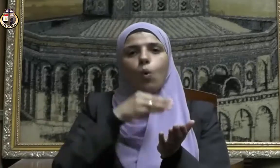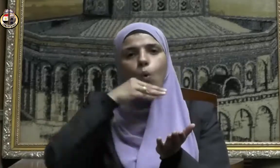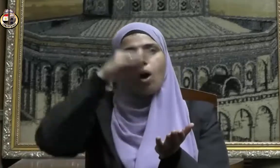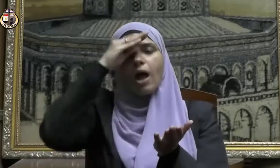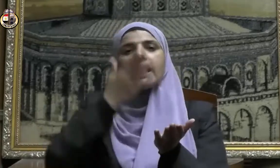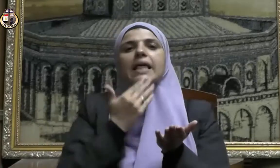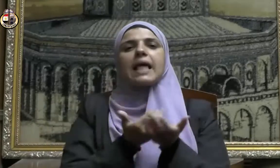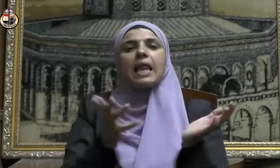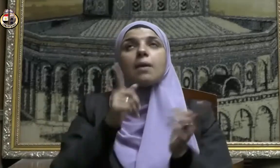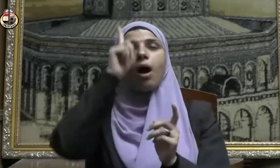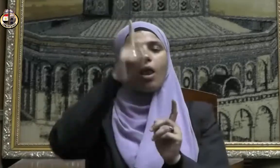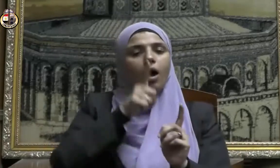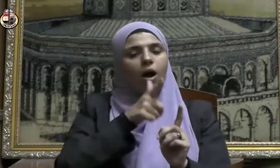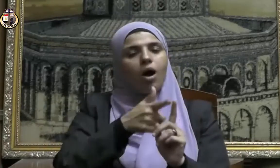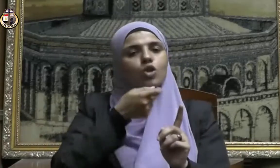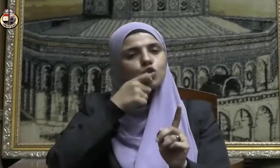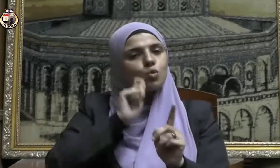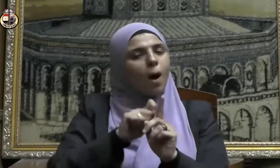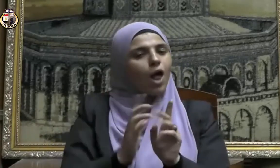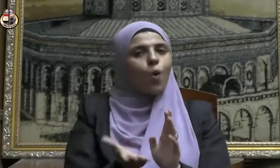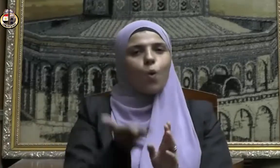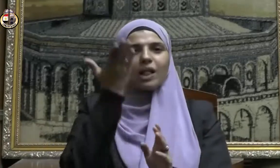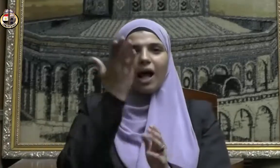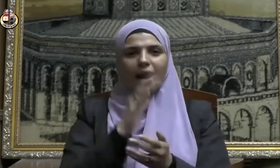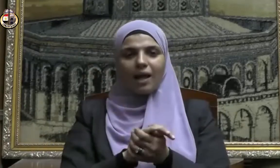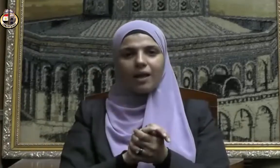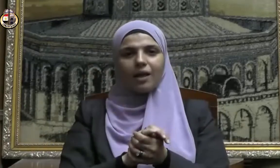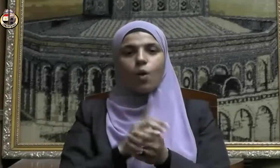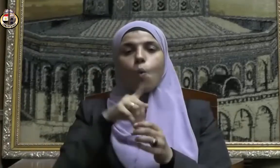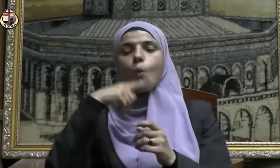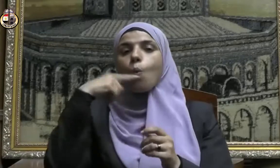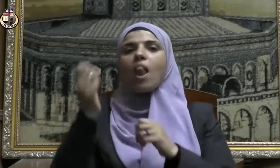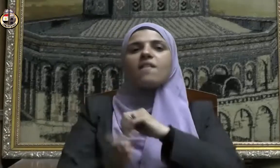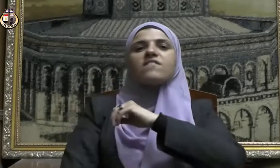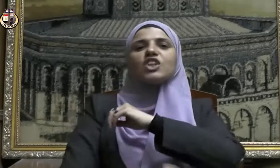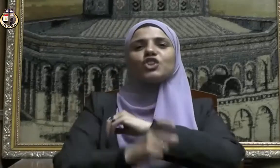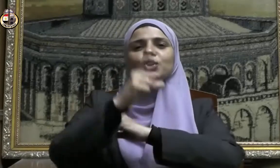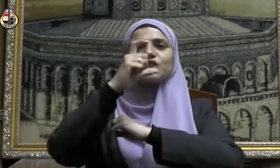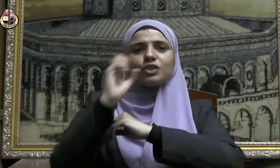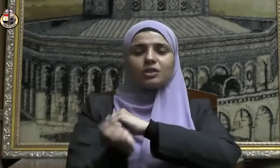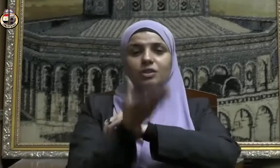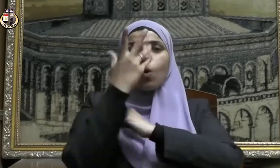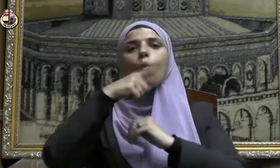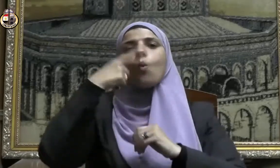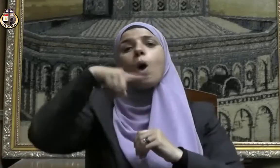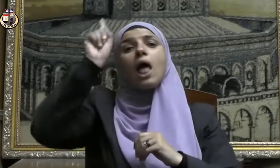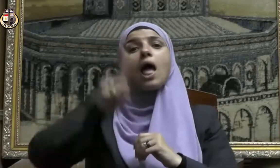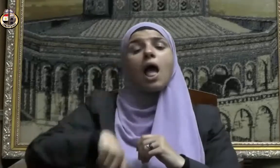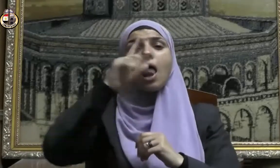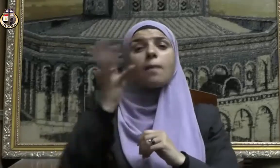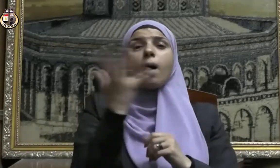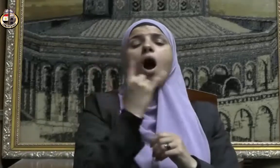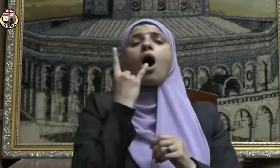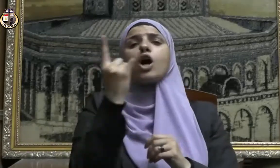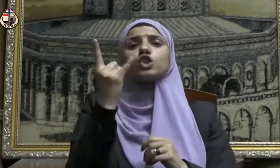حيث يقول سبحانه والفجر وليالي عشر والشفع